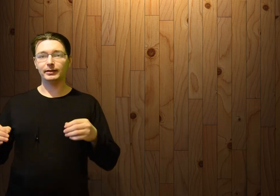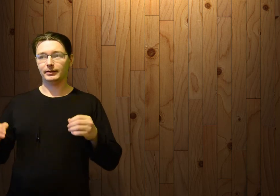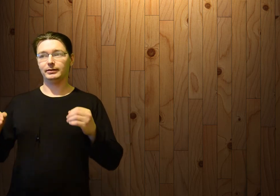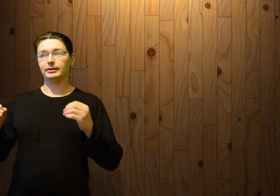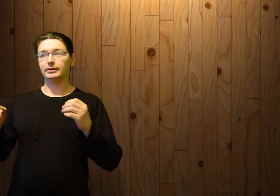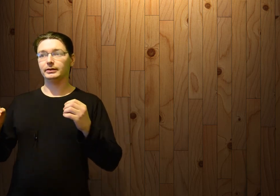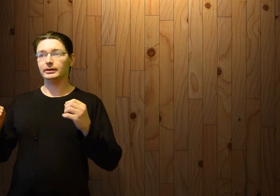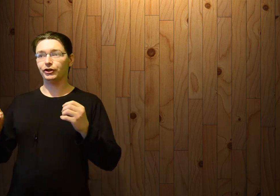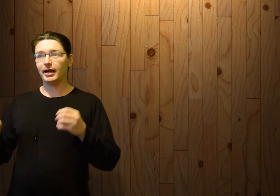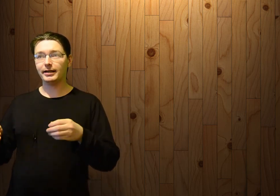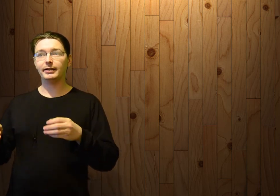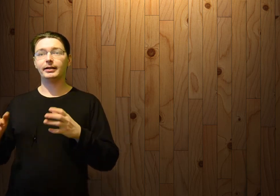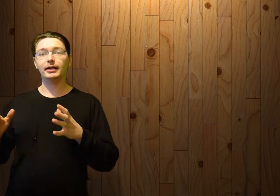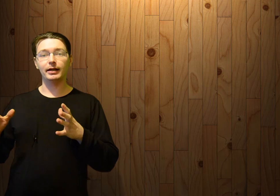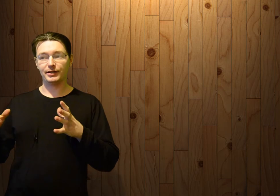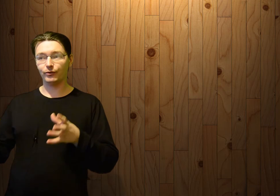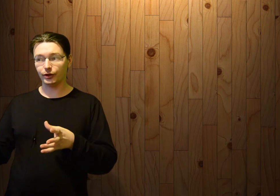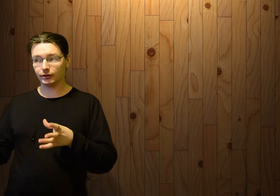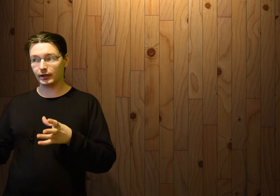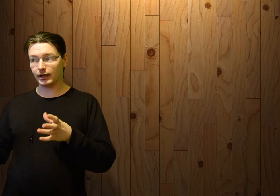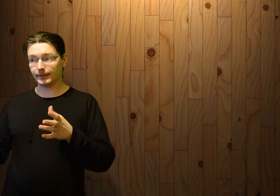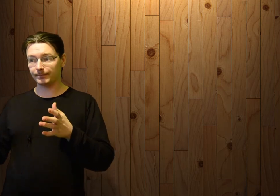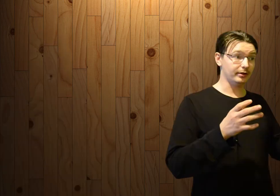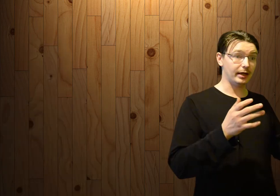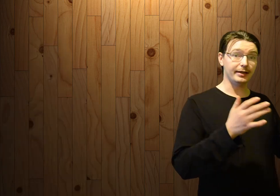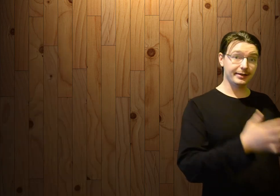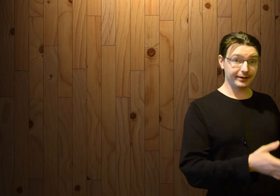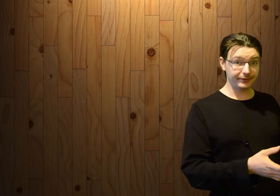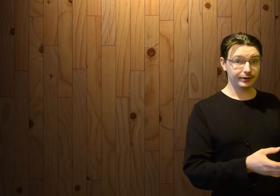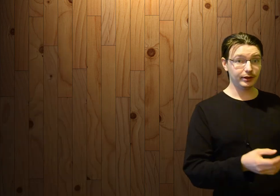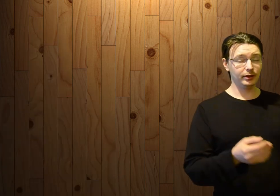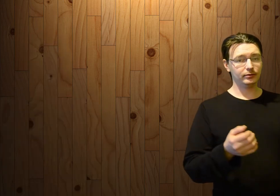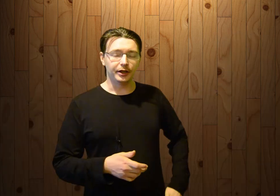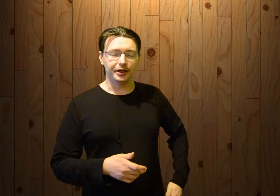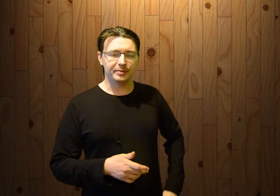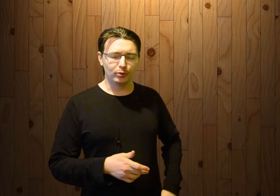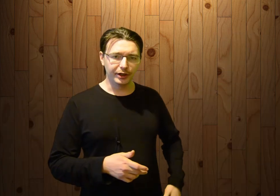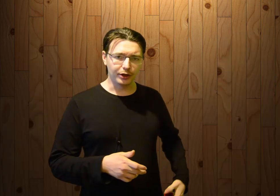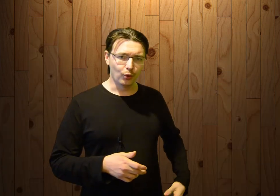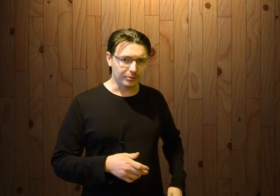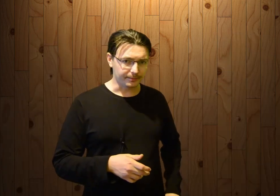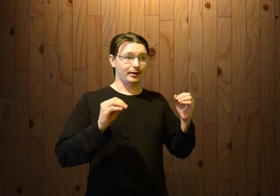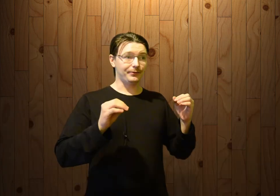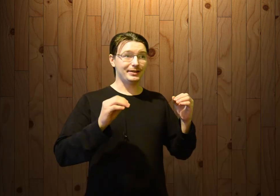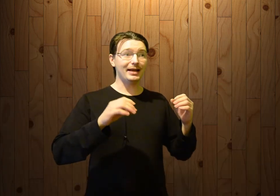изначально освоен для немцев и Республики Коми. Официально